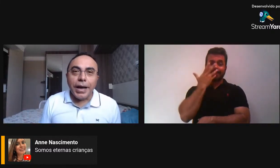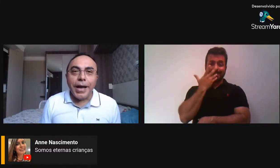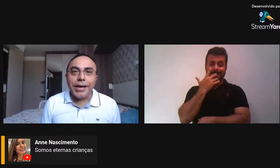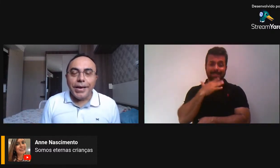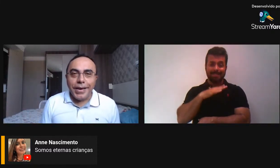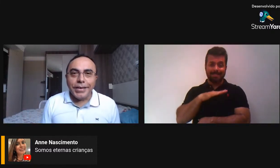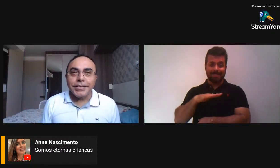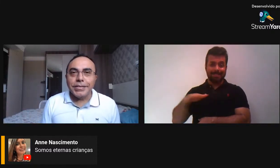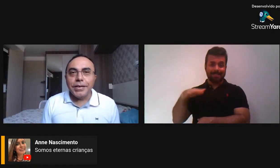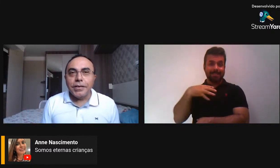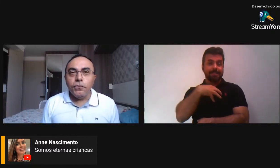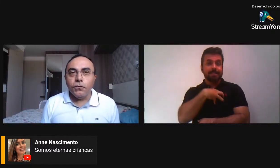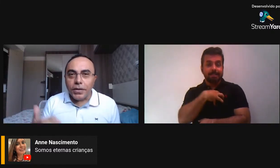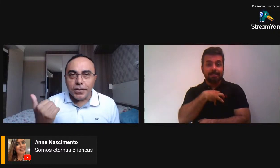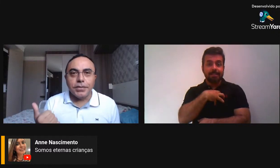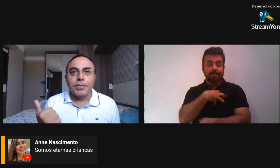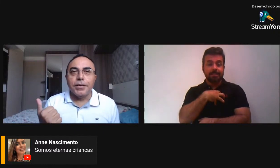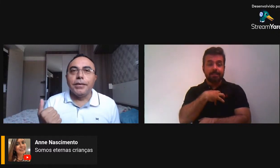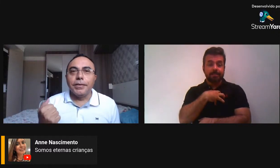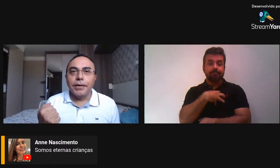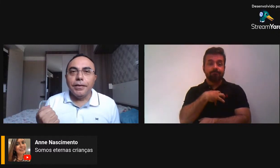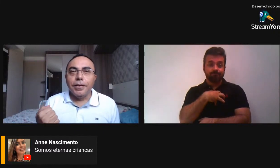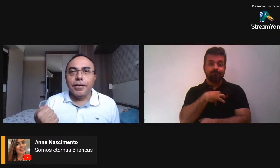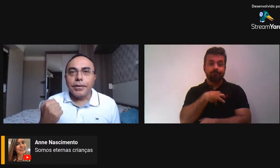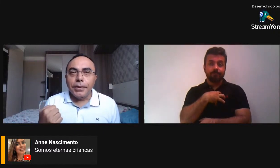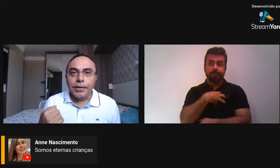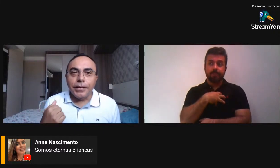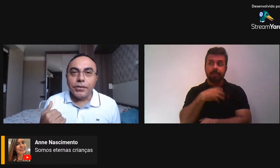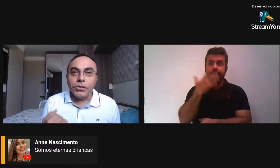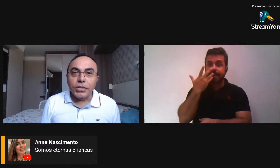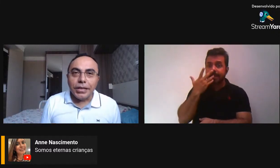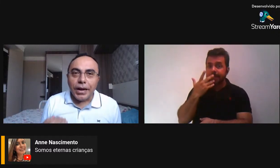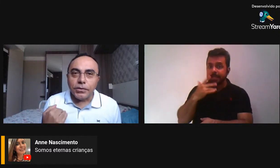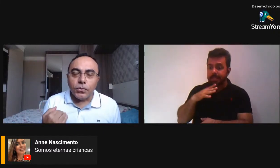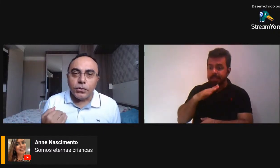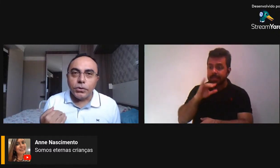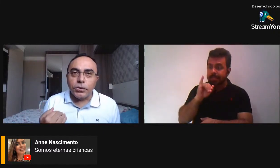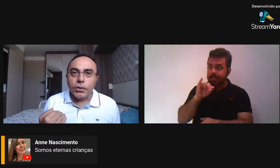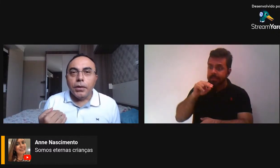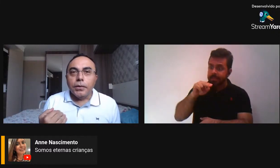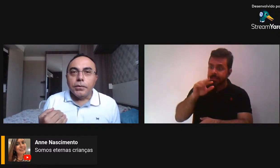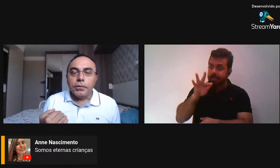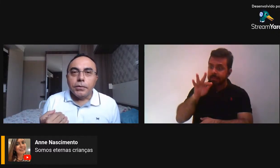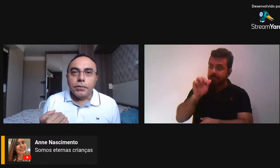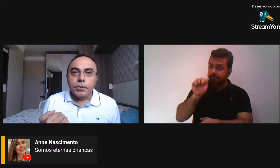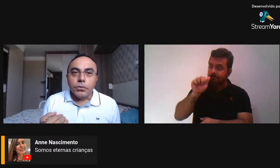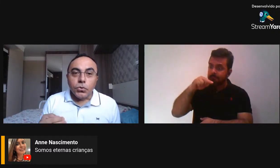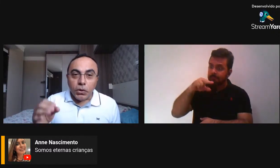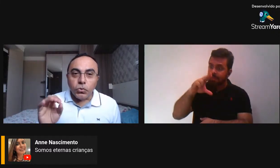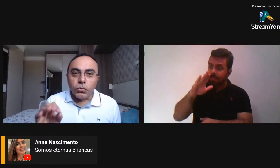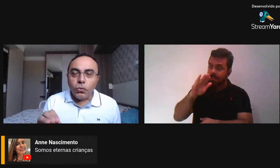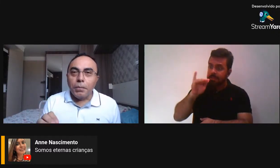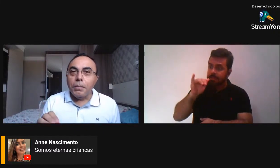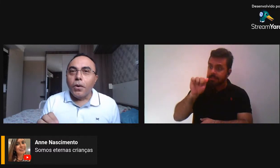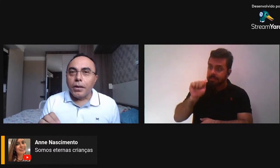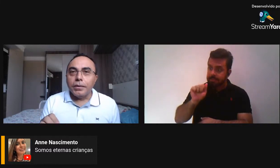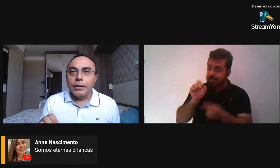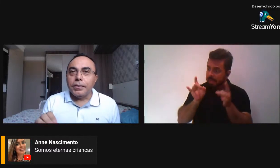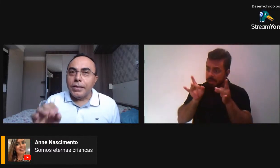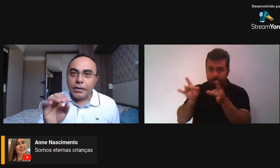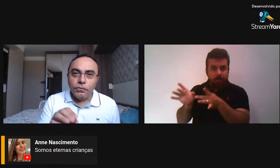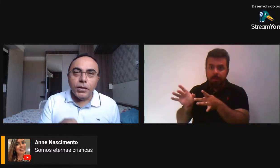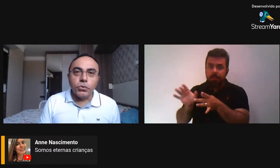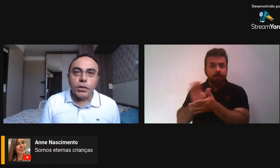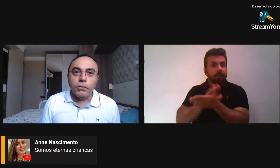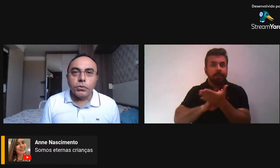abandonar essa infância que a gente traz com a gente, sobretudo com a memória,